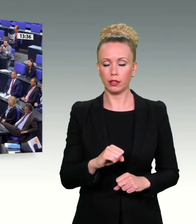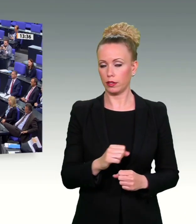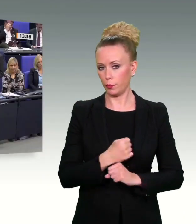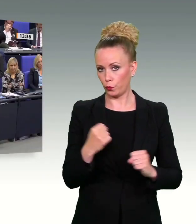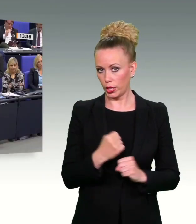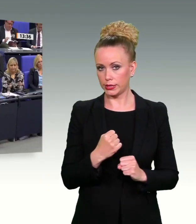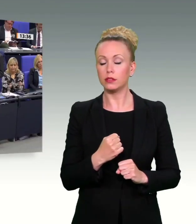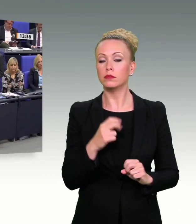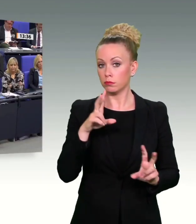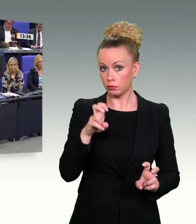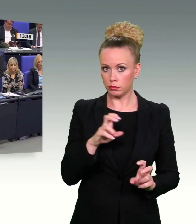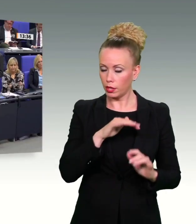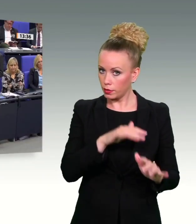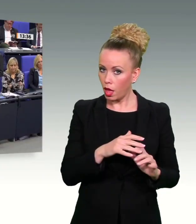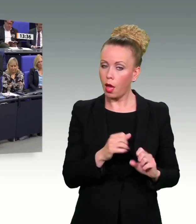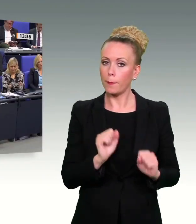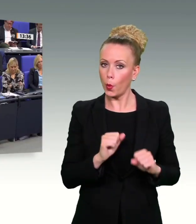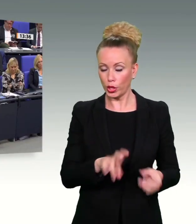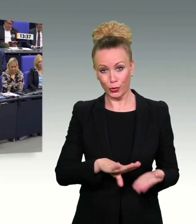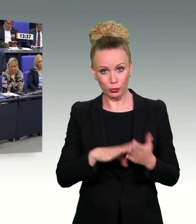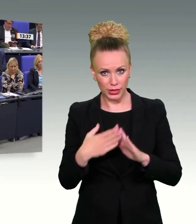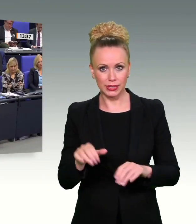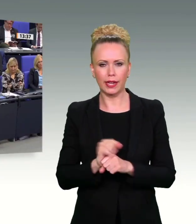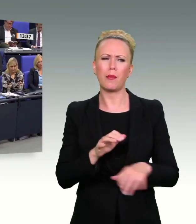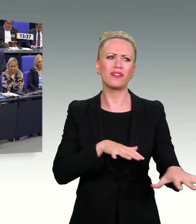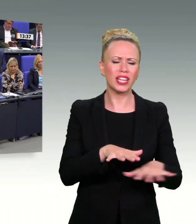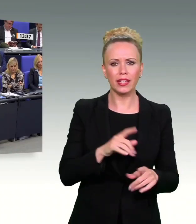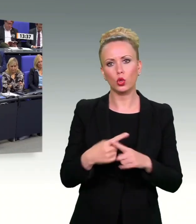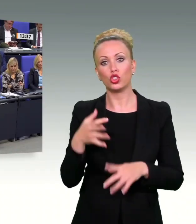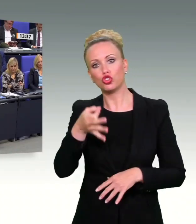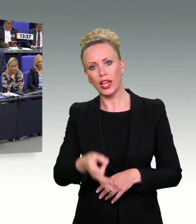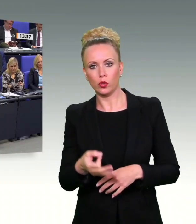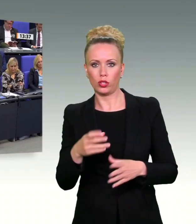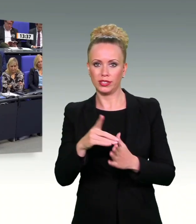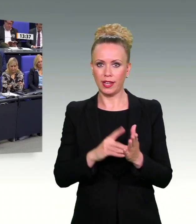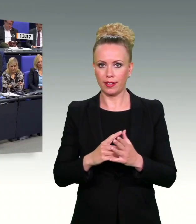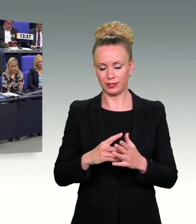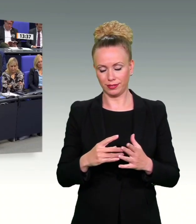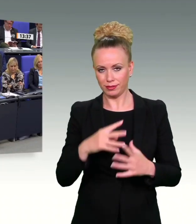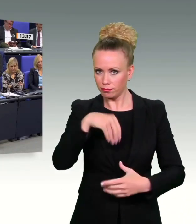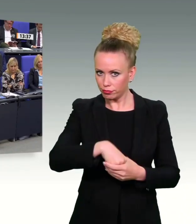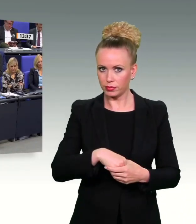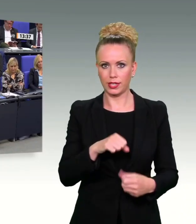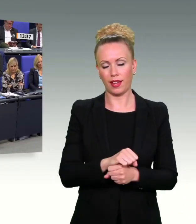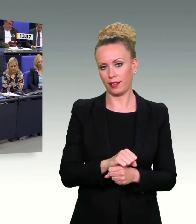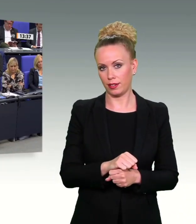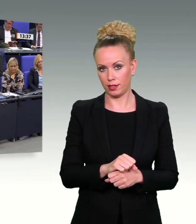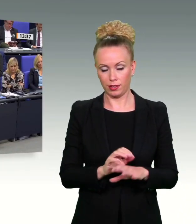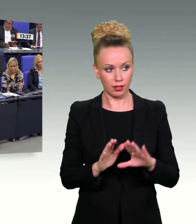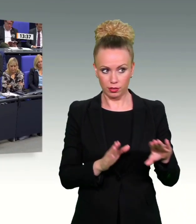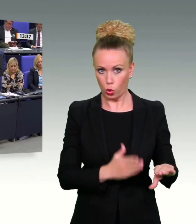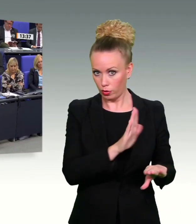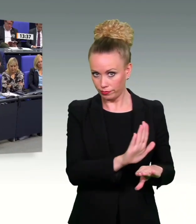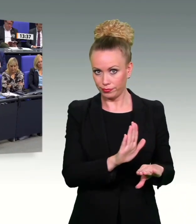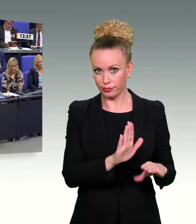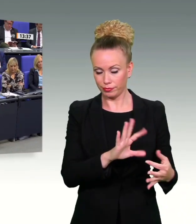IP-Adressen, sondern Verkehrs und Standortdaten auslesen will, also die ganz bösen Daten nach Ihrer Lesart, aber eben